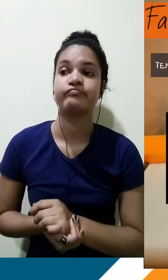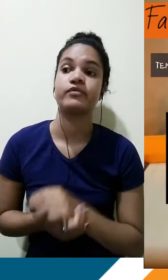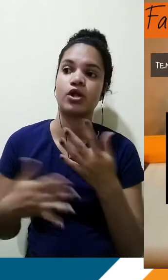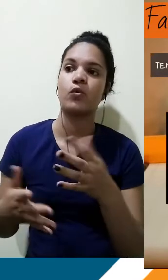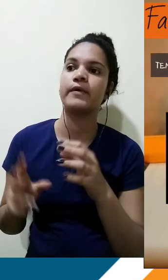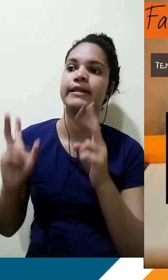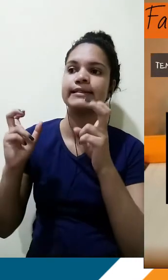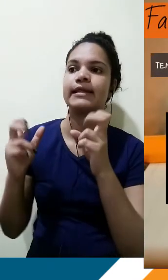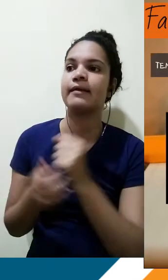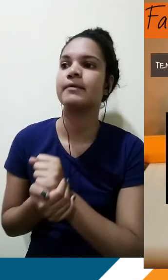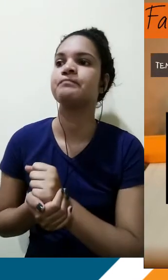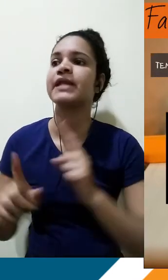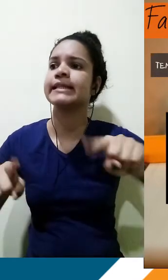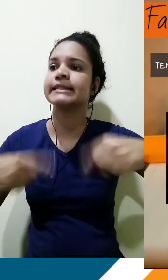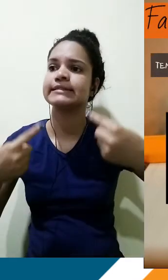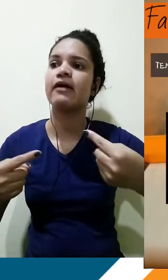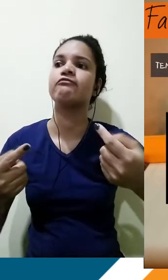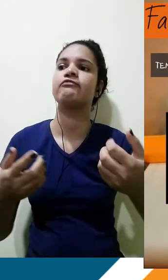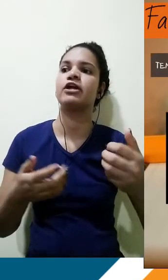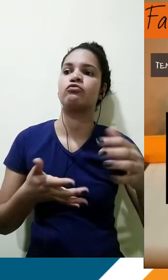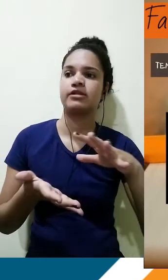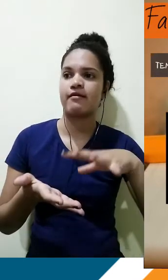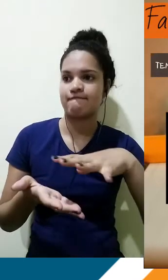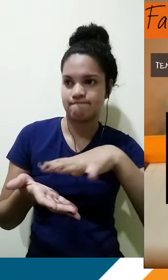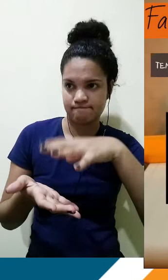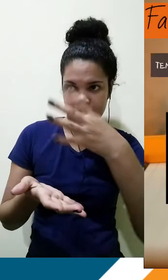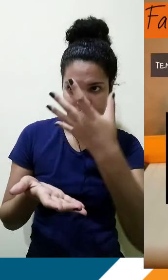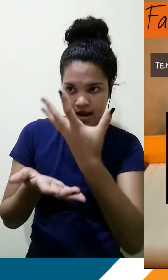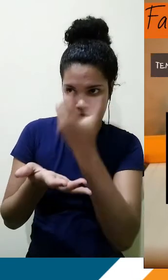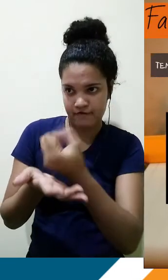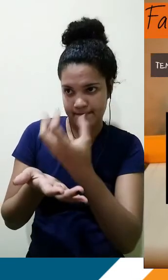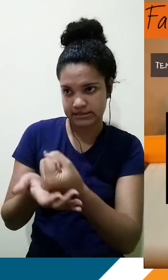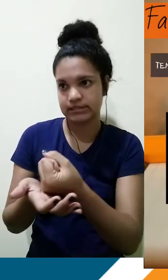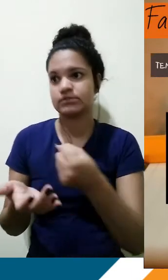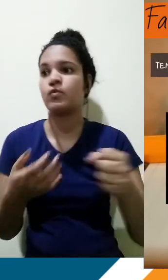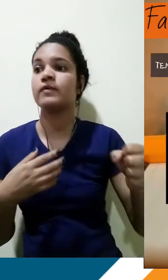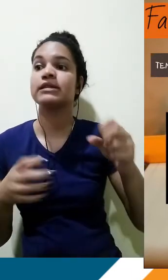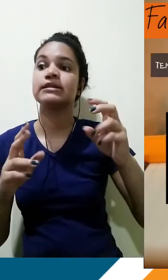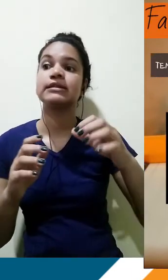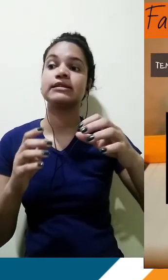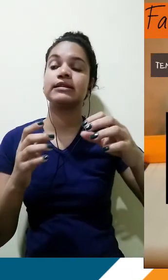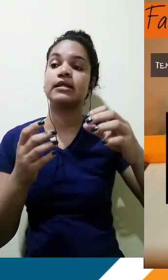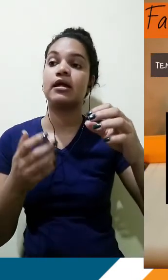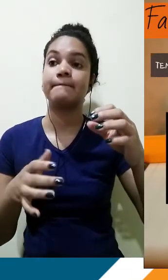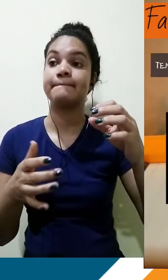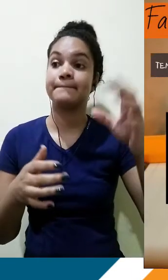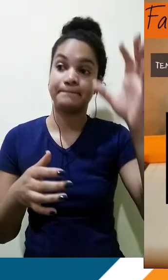alfabetização tecnológica para os idosos no contexto nacional. Vamos lá. No filme O Pequeno Príncipe, o vizinho da protagonista é um idoso solitário,